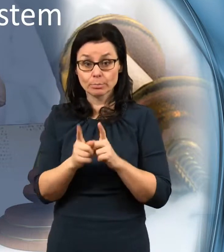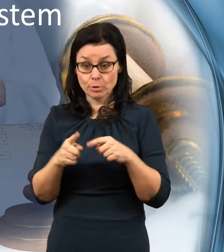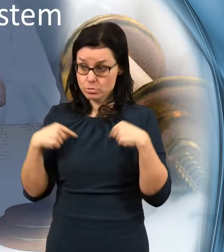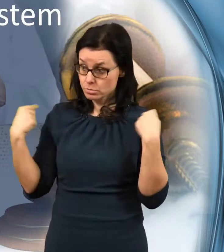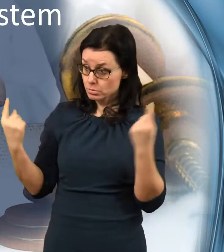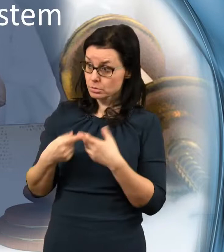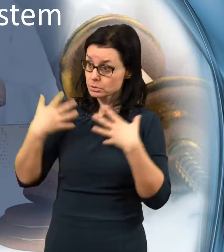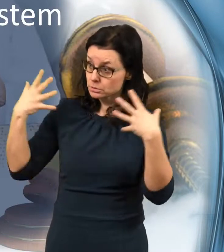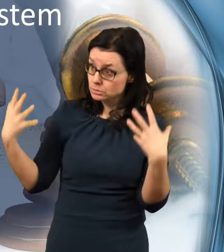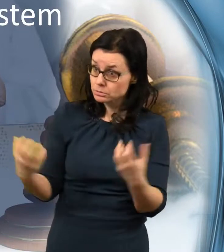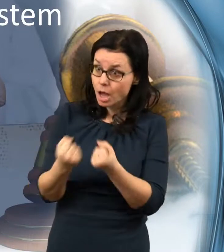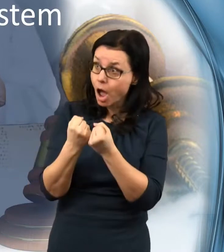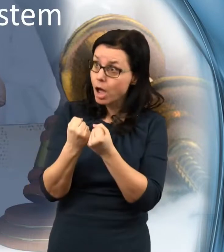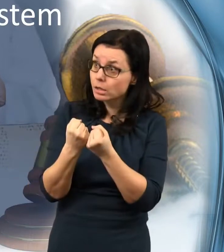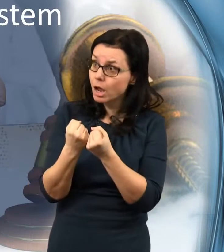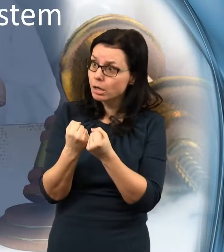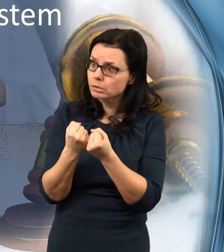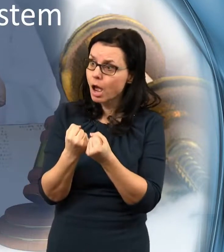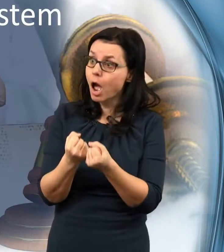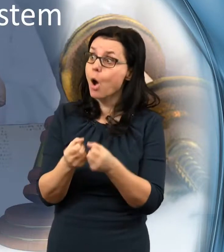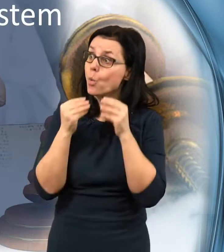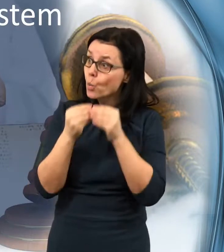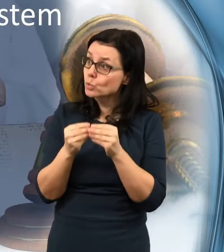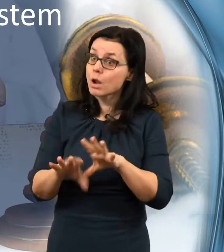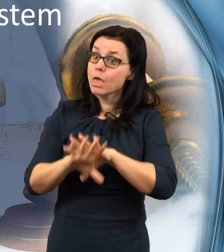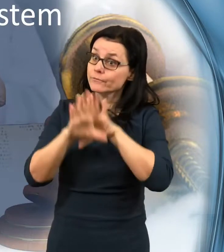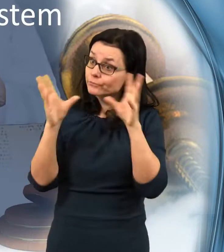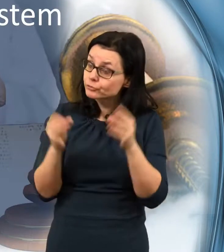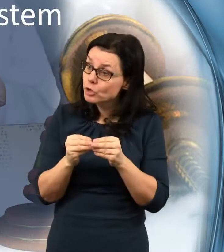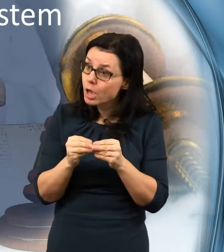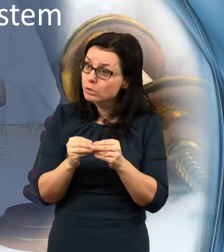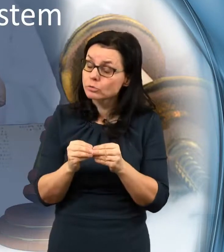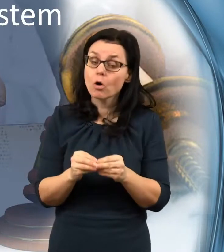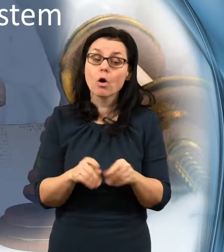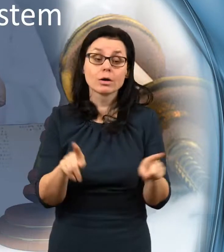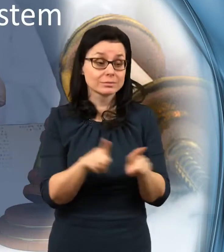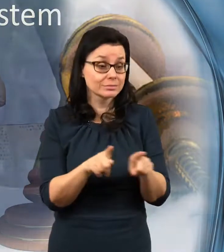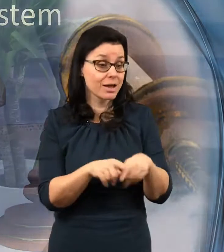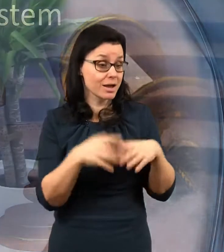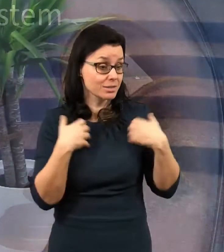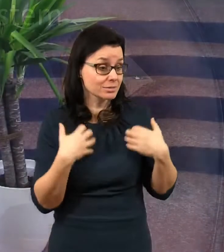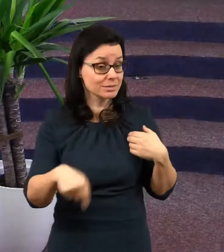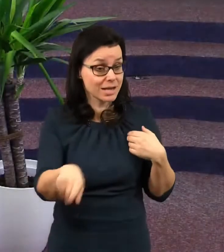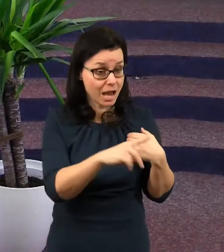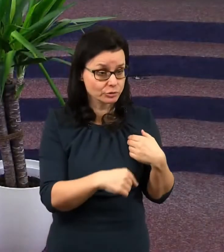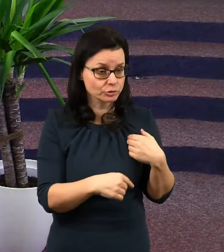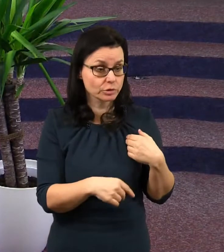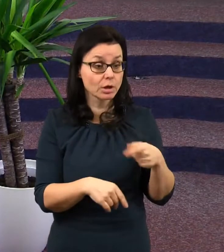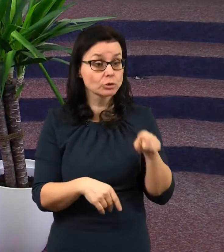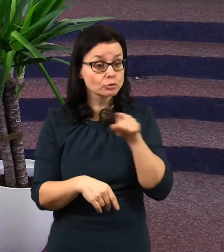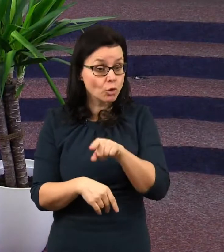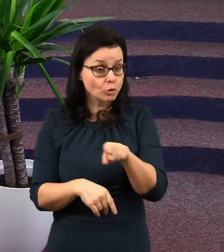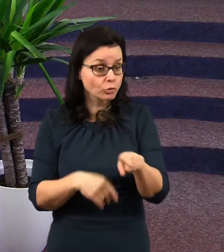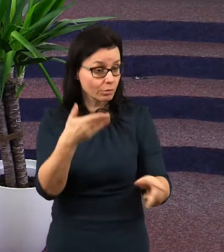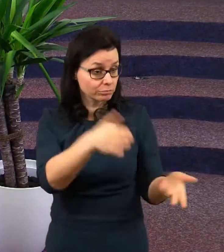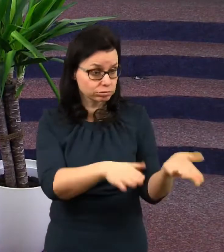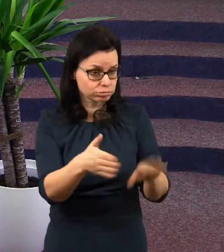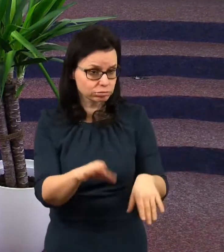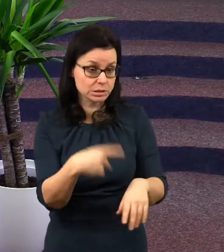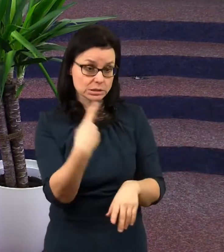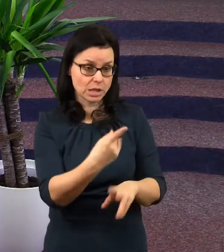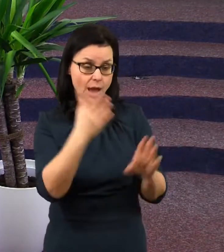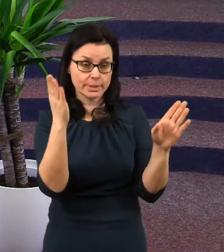udělal všechno, co udělat mohl. A že ti bezbožní si vlastně svou smrt vybrali,